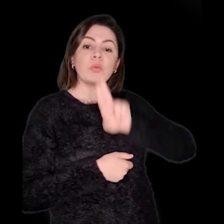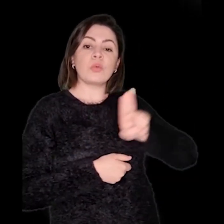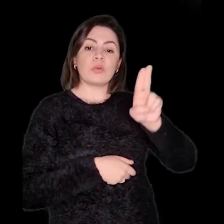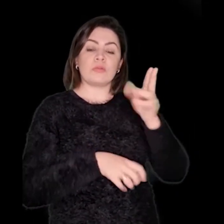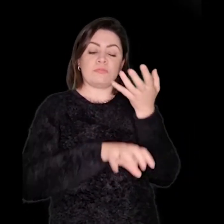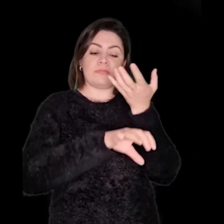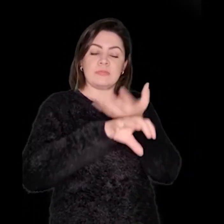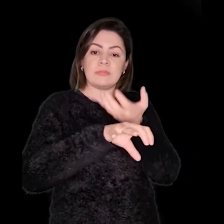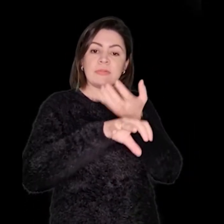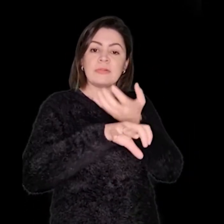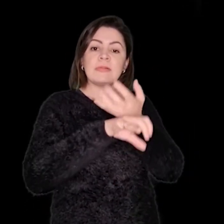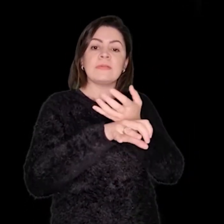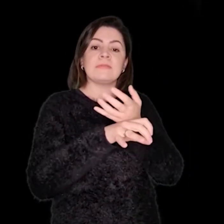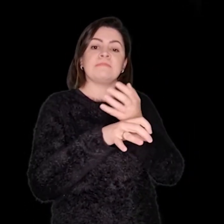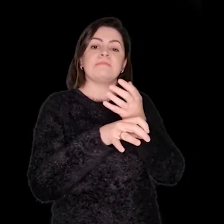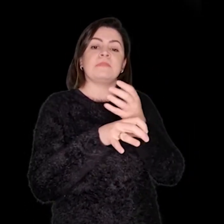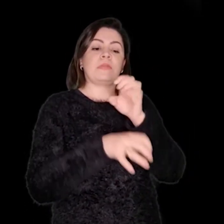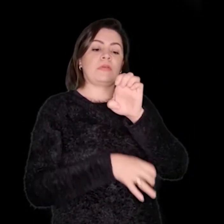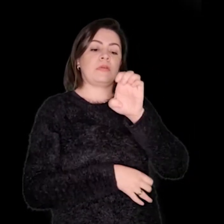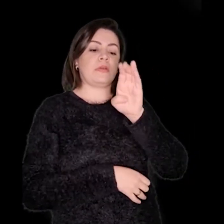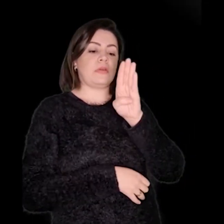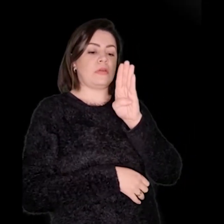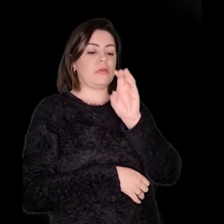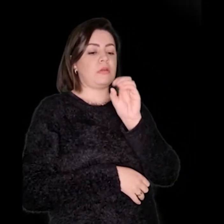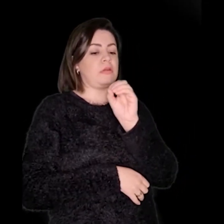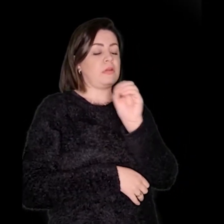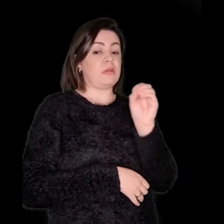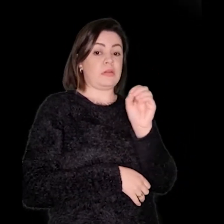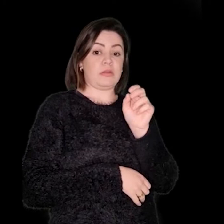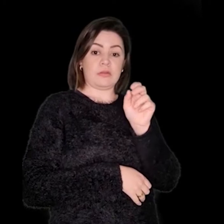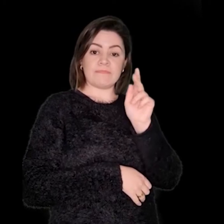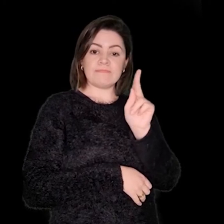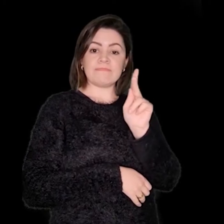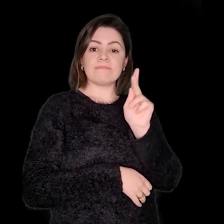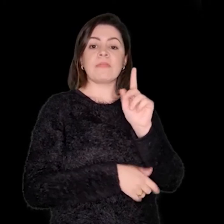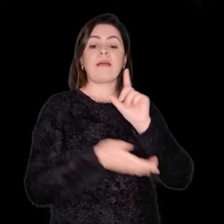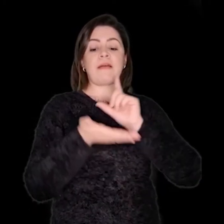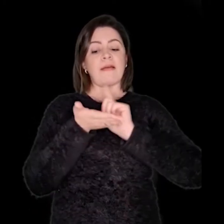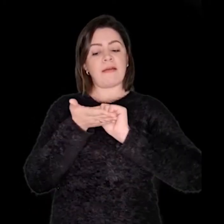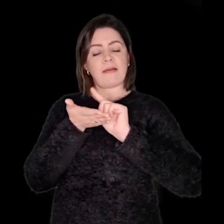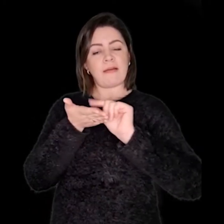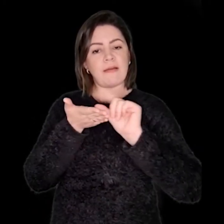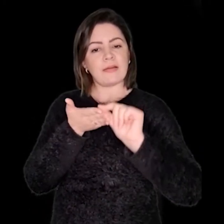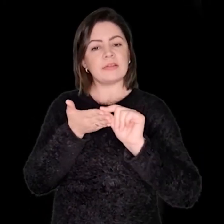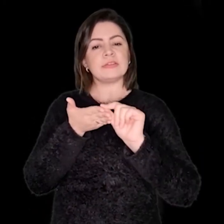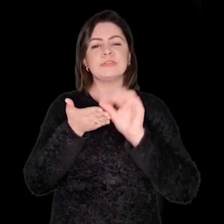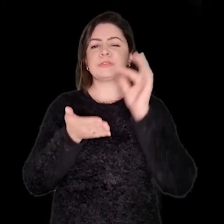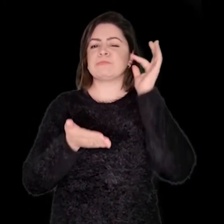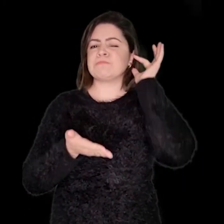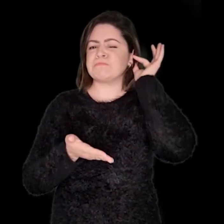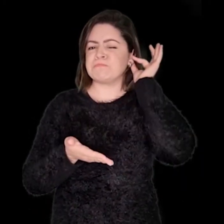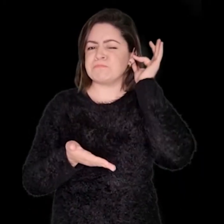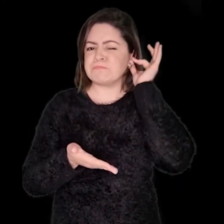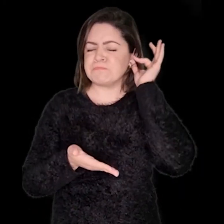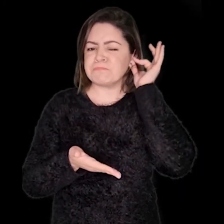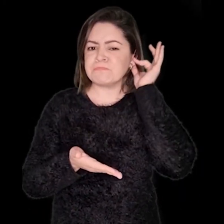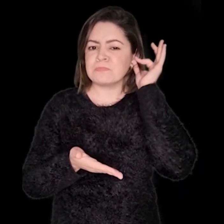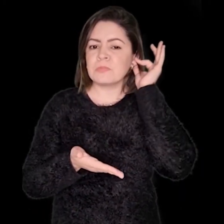Para esse período de aprendizagem, utilizaremos o nosso e-book organizado para a